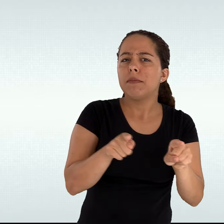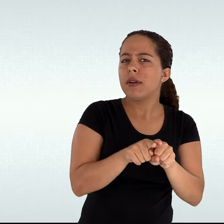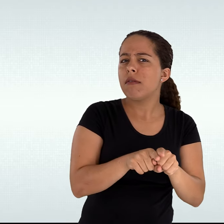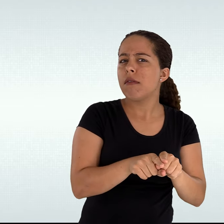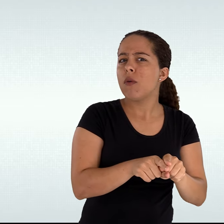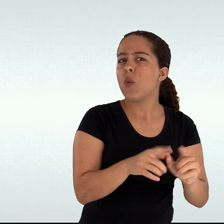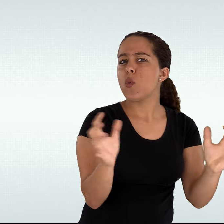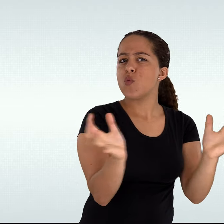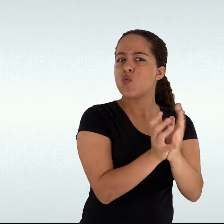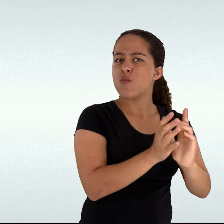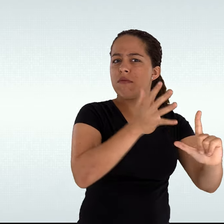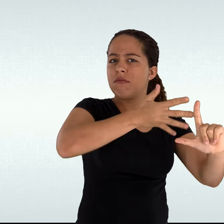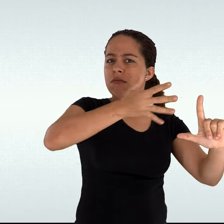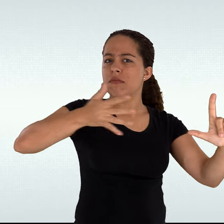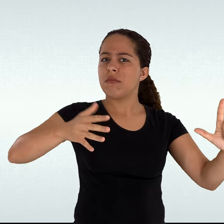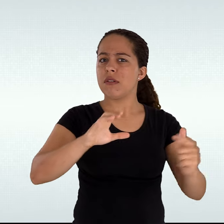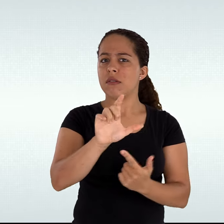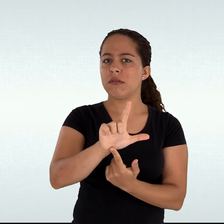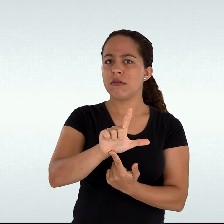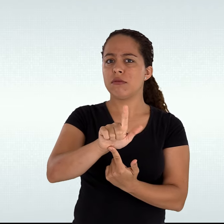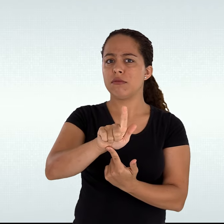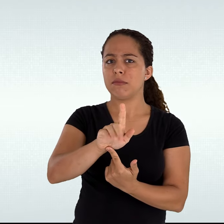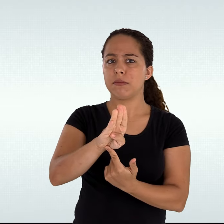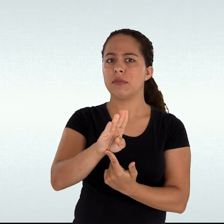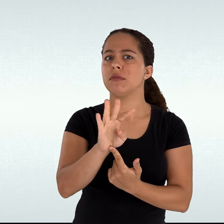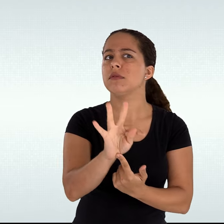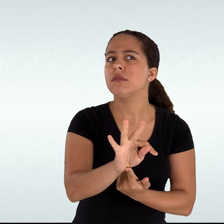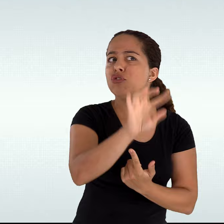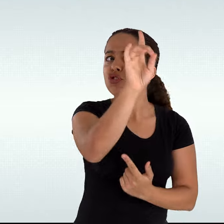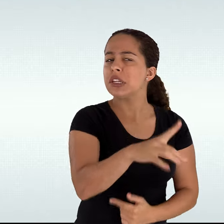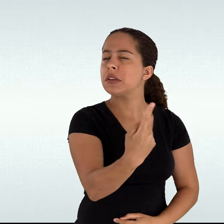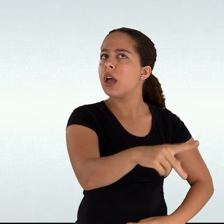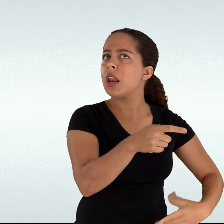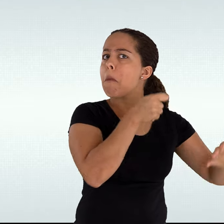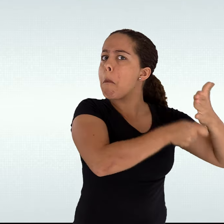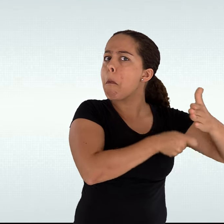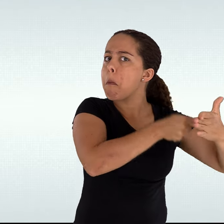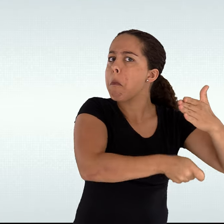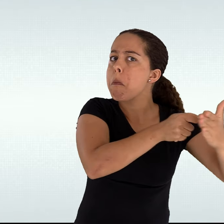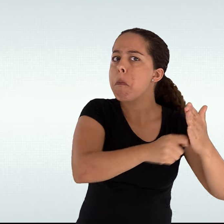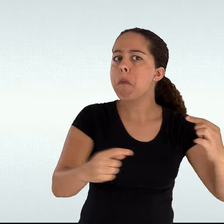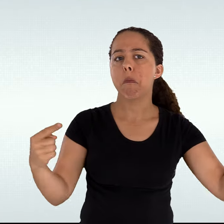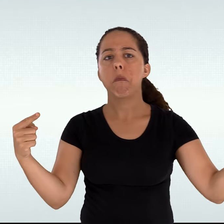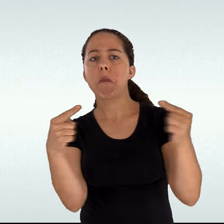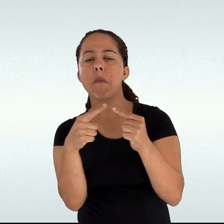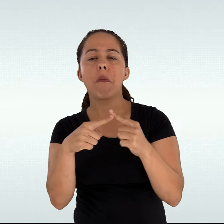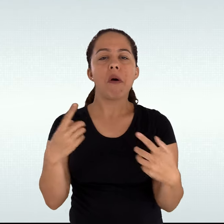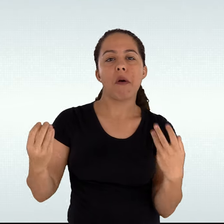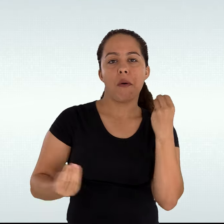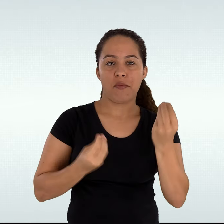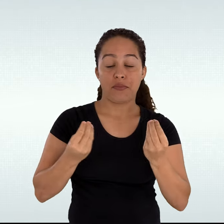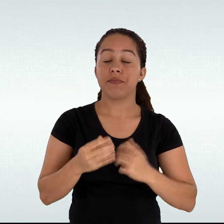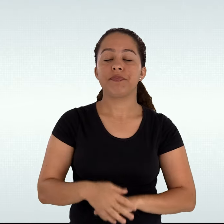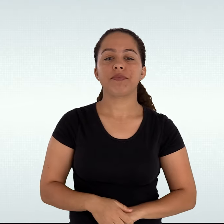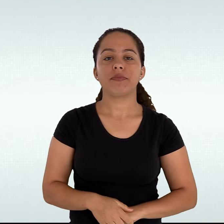dos direitos da comunidade LGBT. Almejamos aqui, portanto, esclarecer